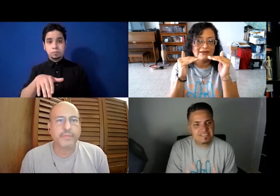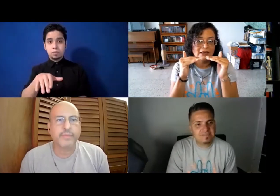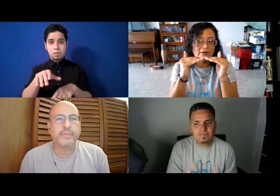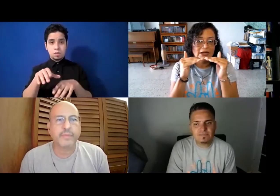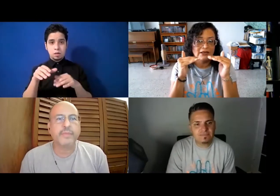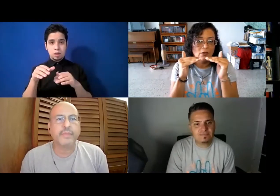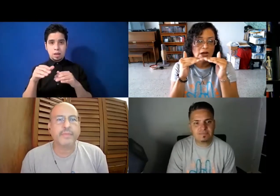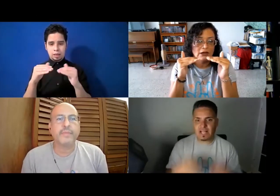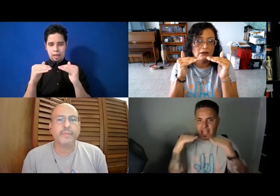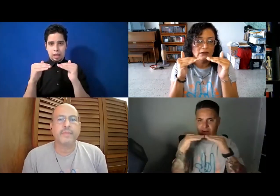seña, ¿verdad? de igual.